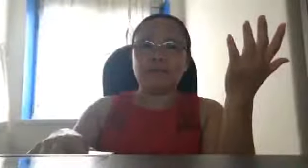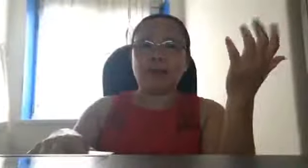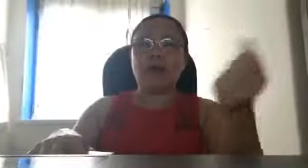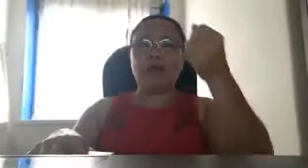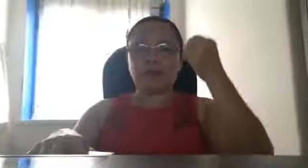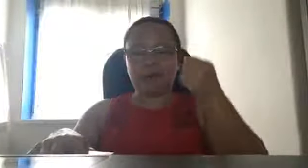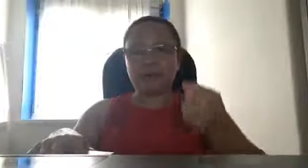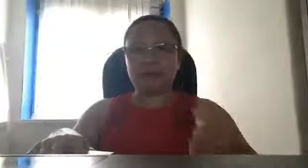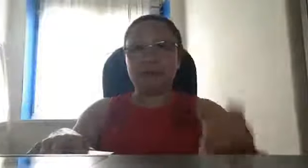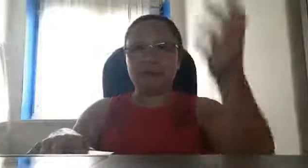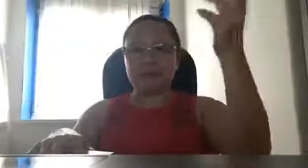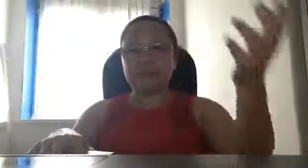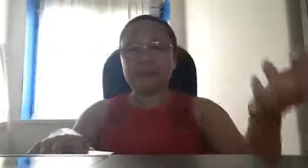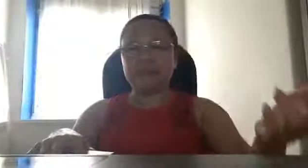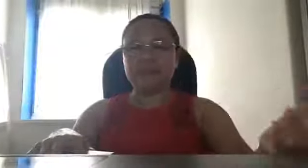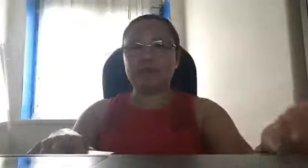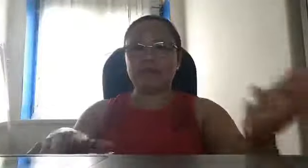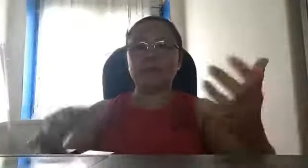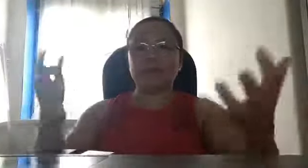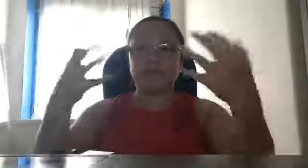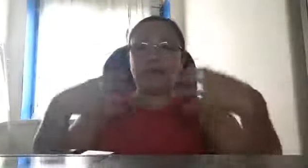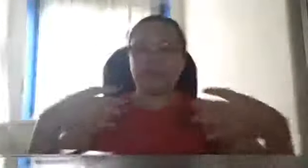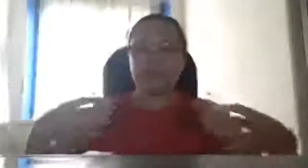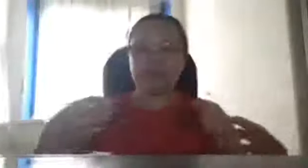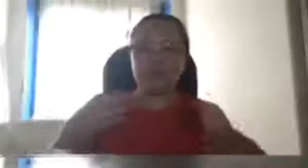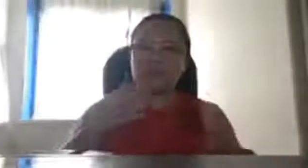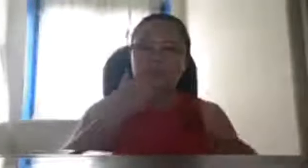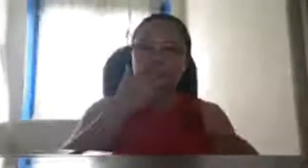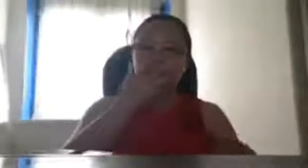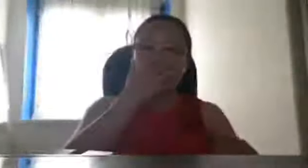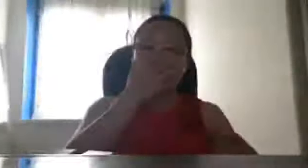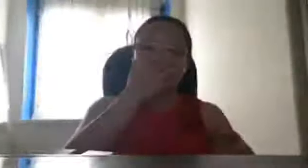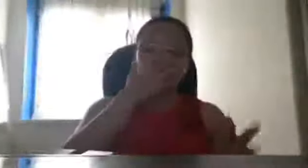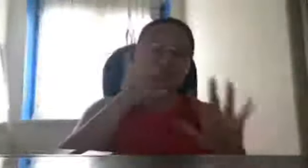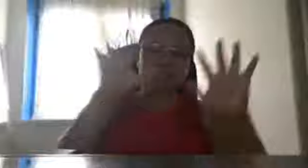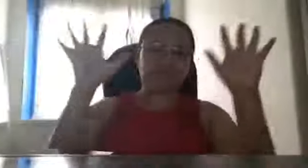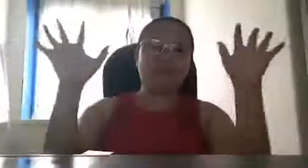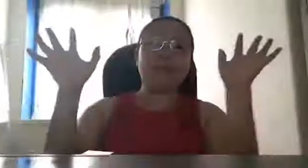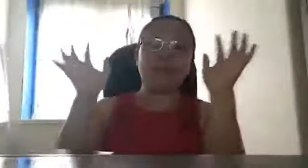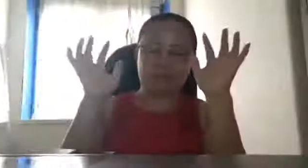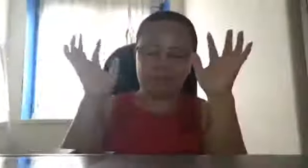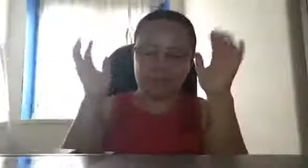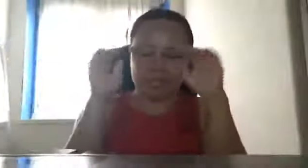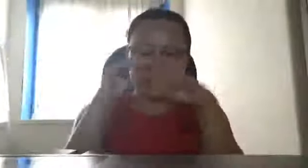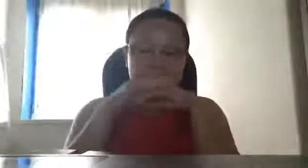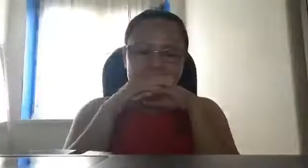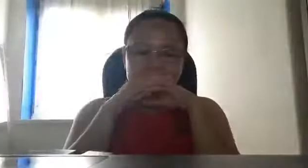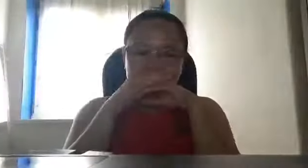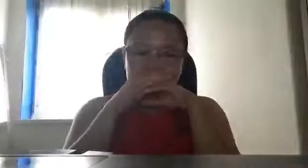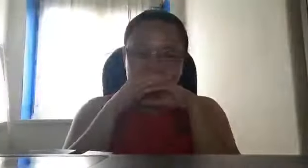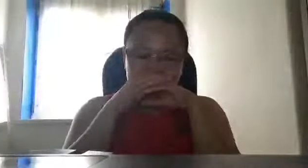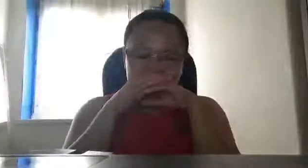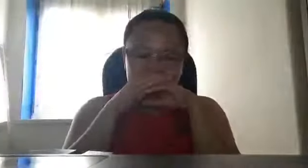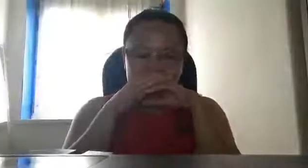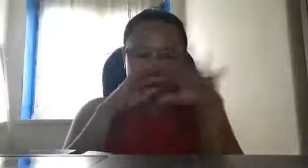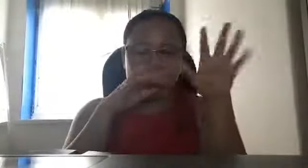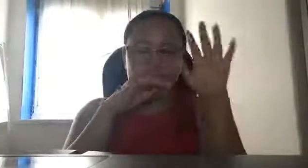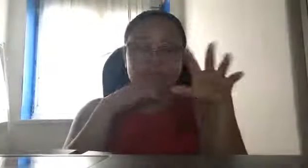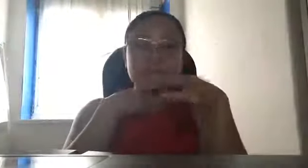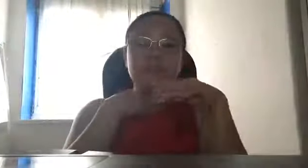hahawak ako ng baril mag ENP ako at kalabanin ko ang government mali mali po yan kaya yun